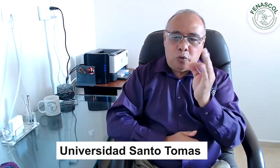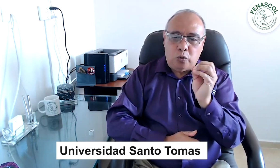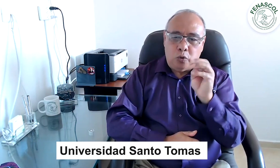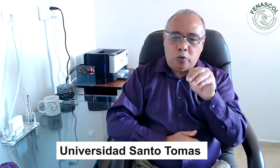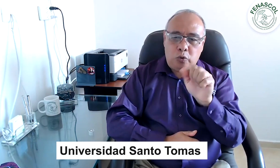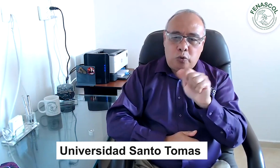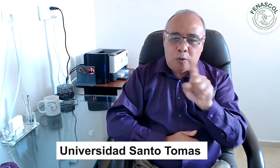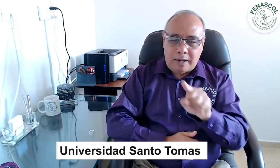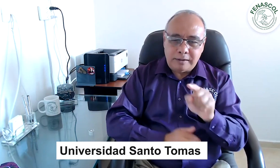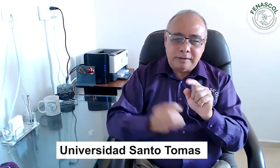Santo Tomás,